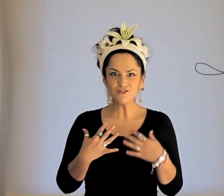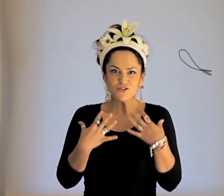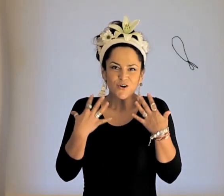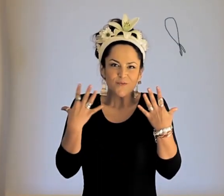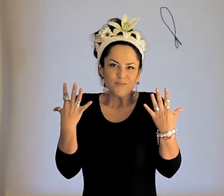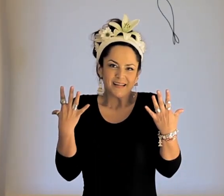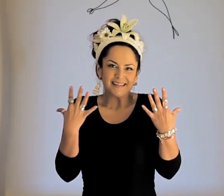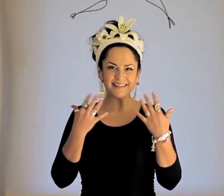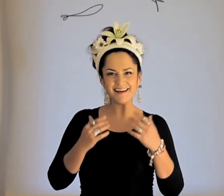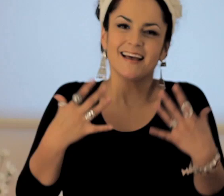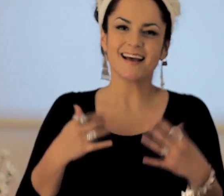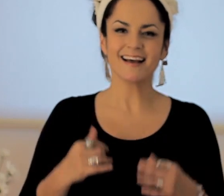sorprendas